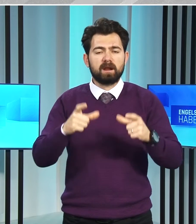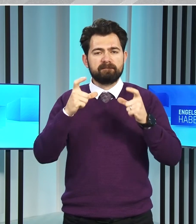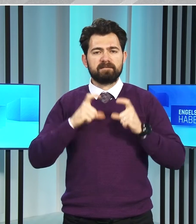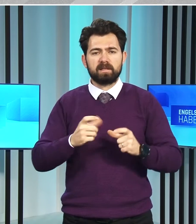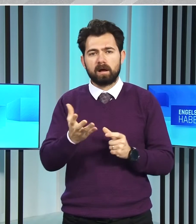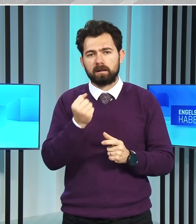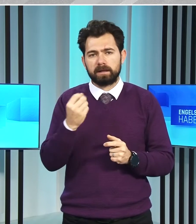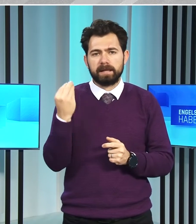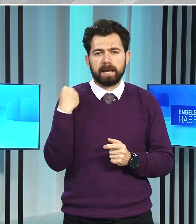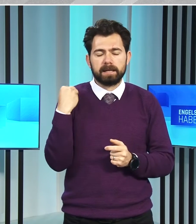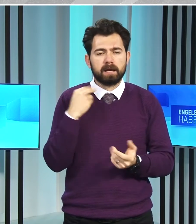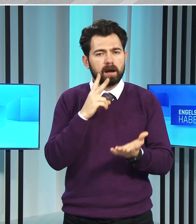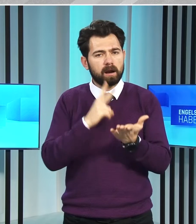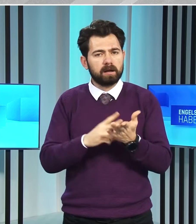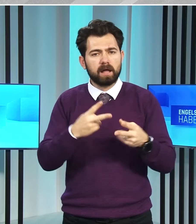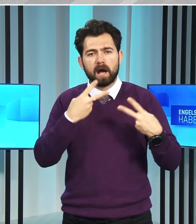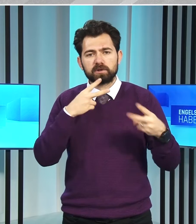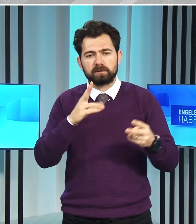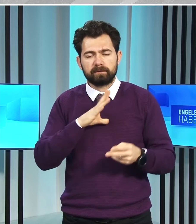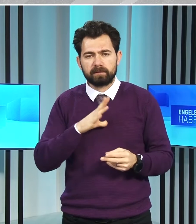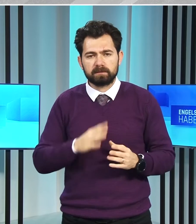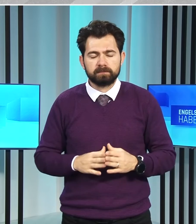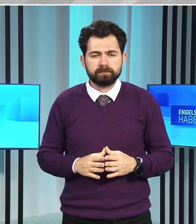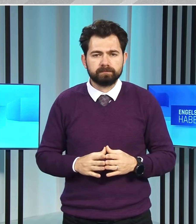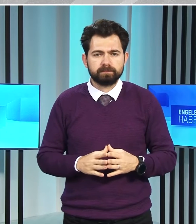alınan yeni kararlar açıklandı.